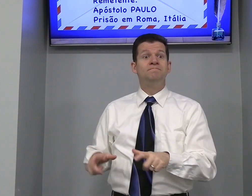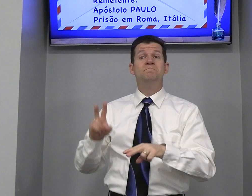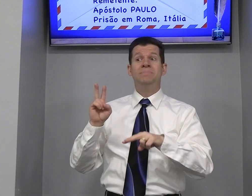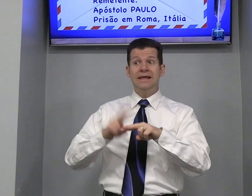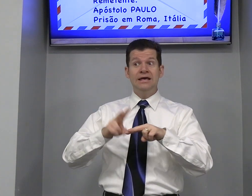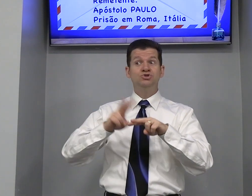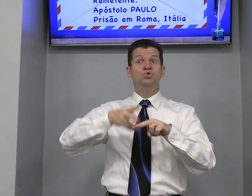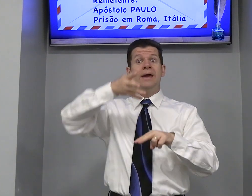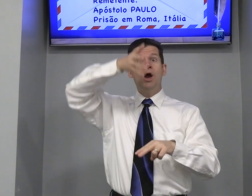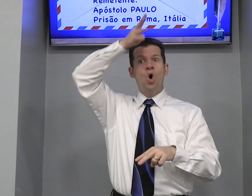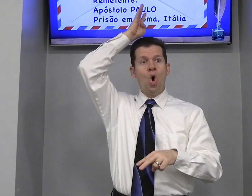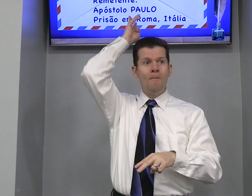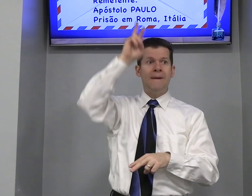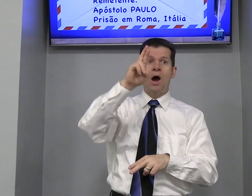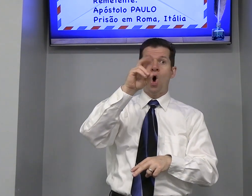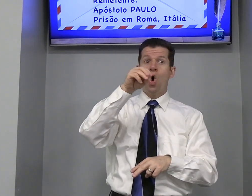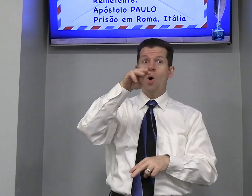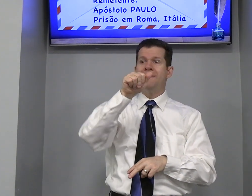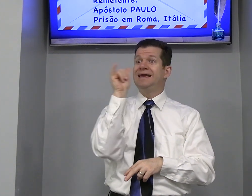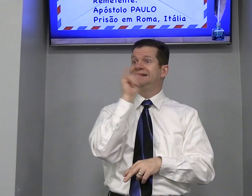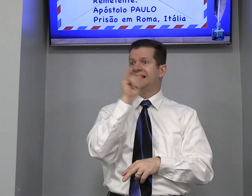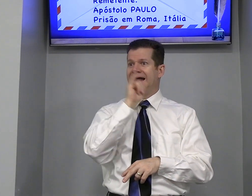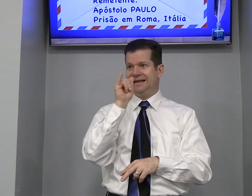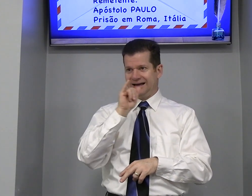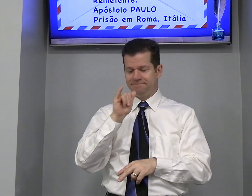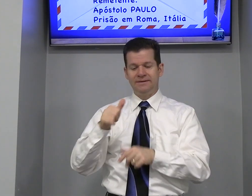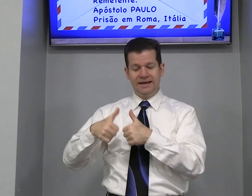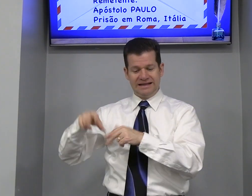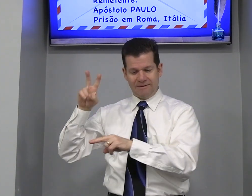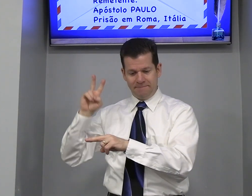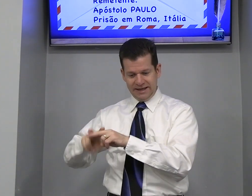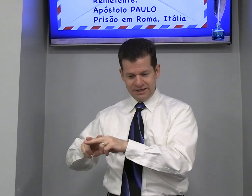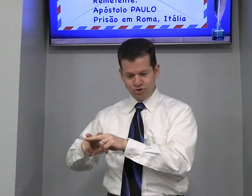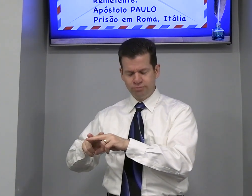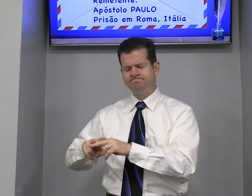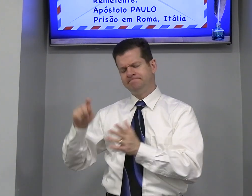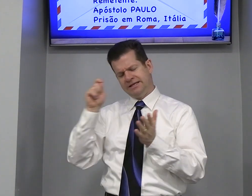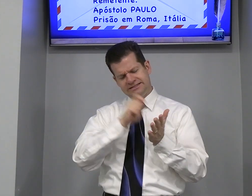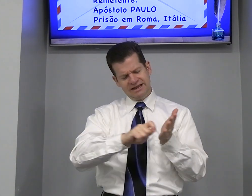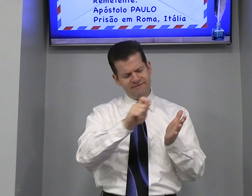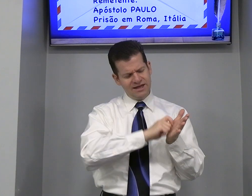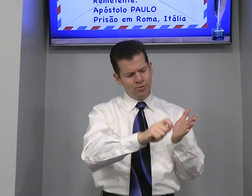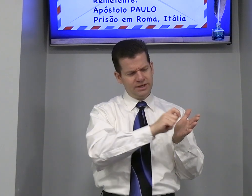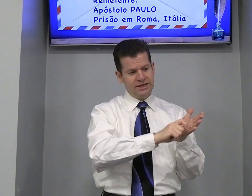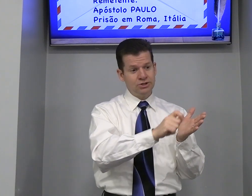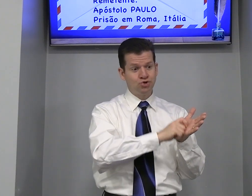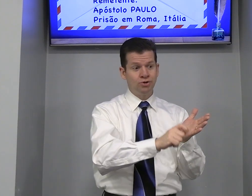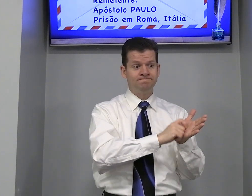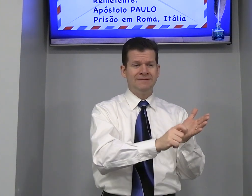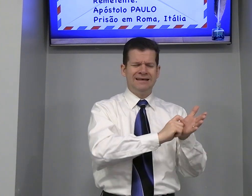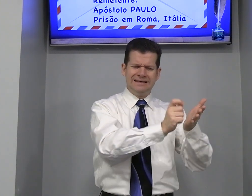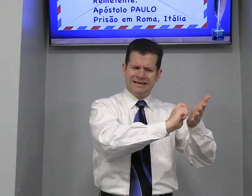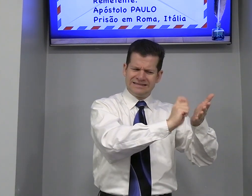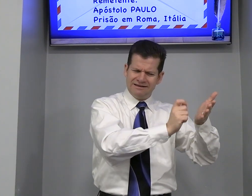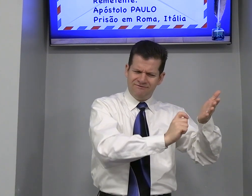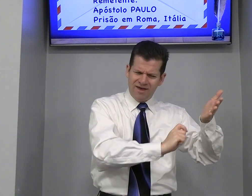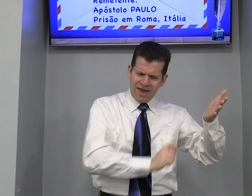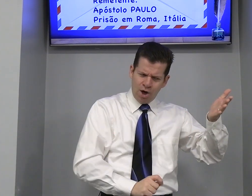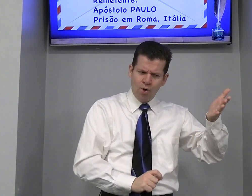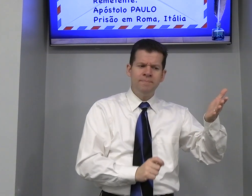Preso em Roma, Roma, Itália Estava preso, escrevendo isso E escreveu,